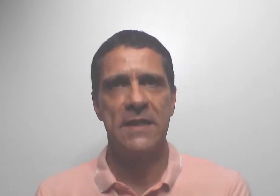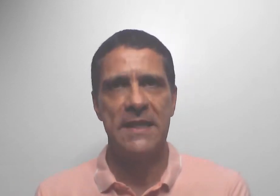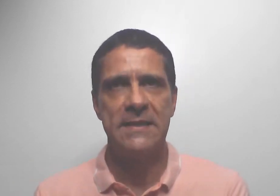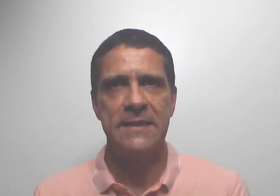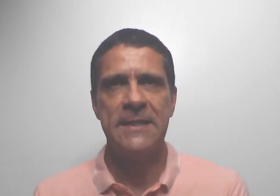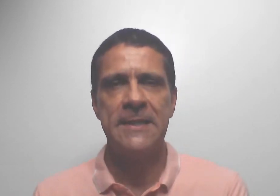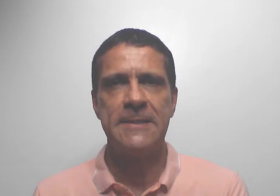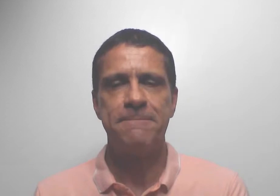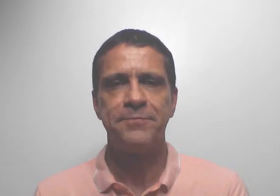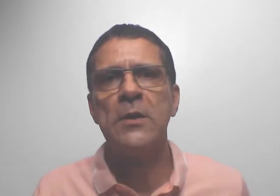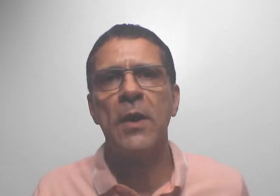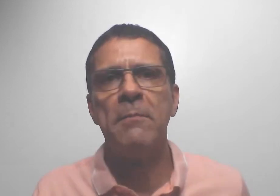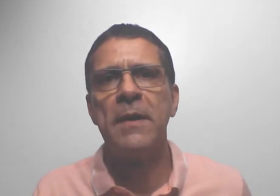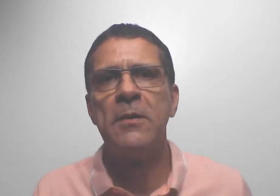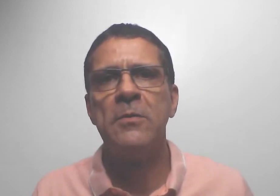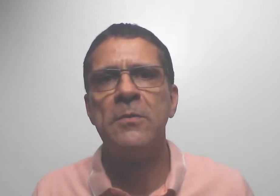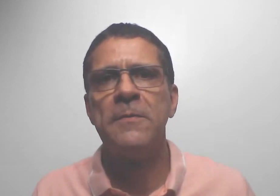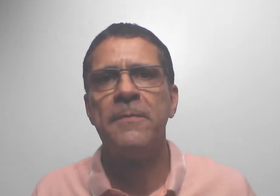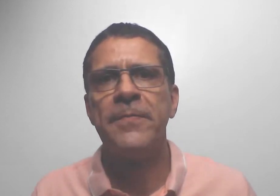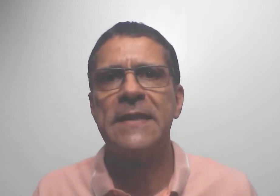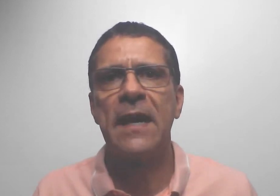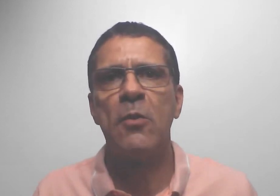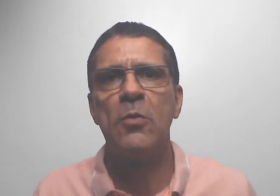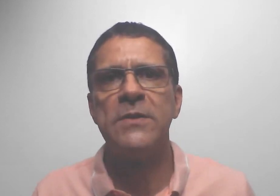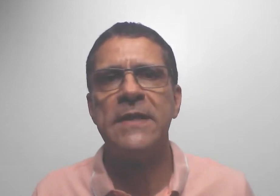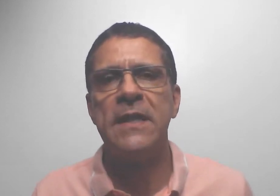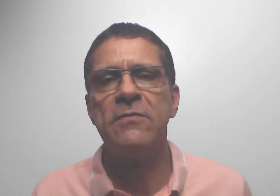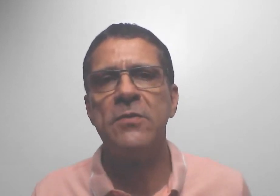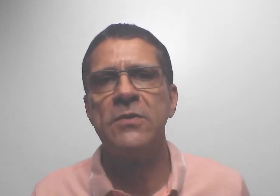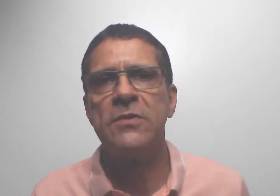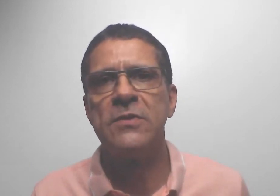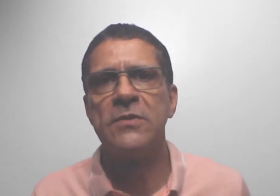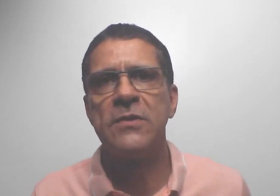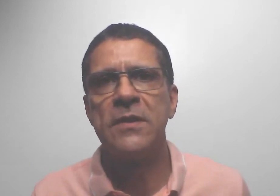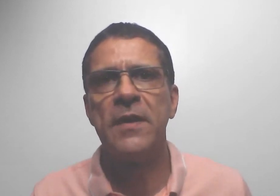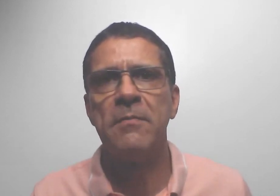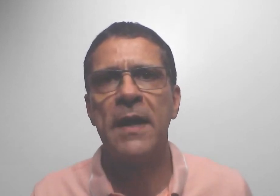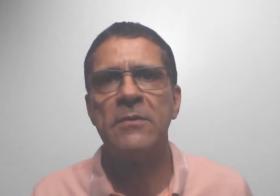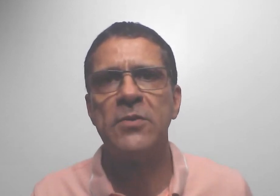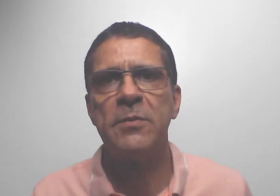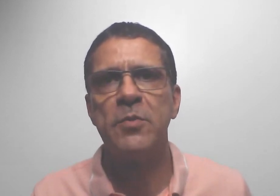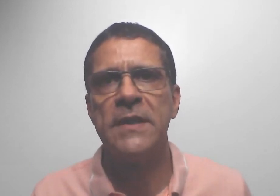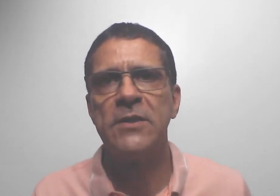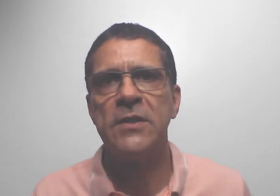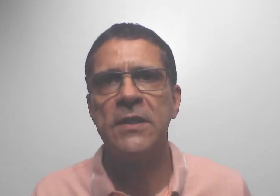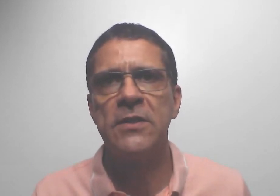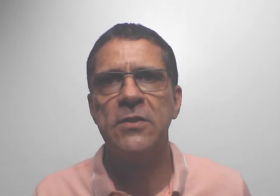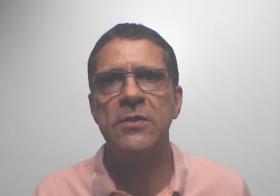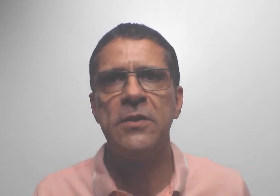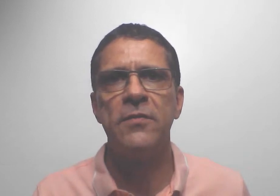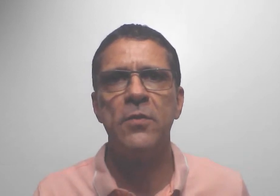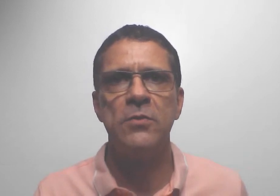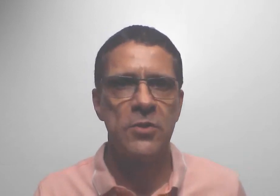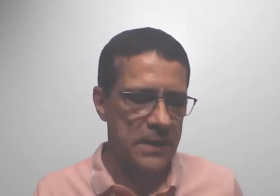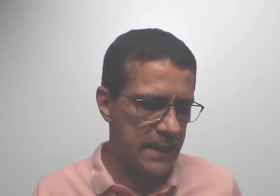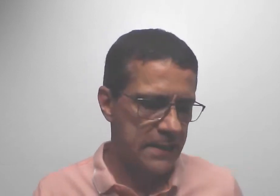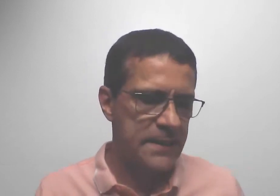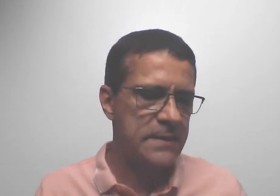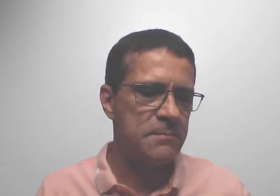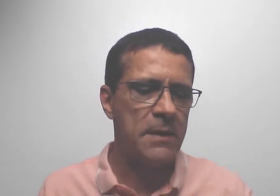fortalecidas. Quando a mão está com os nervos inflamados, tipo tendinite, isso influi no chacra das